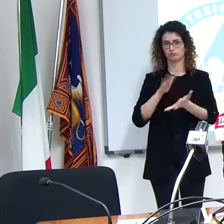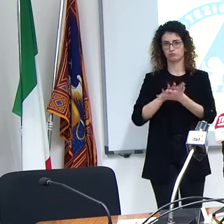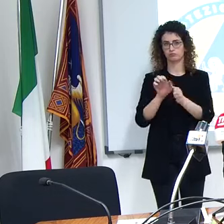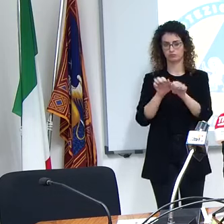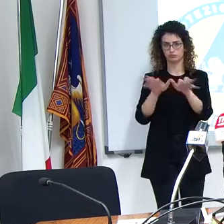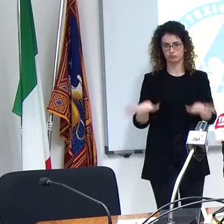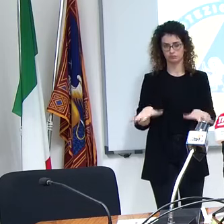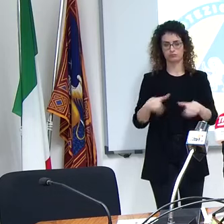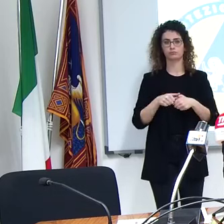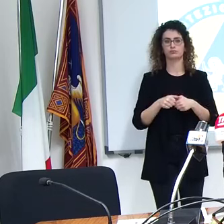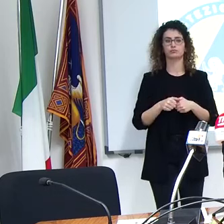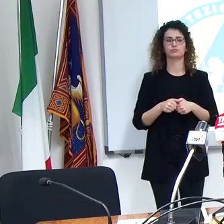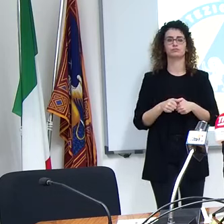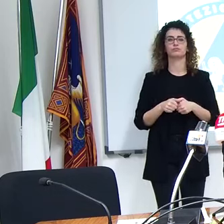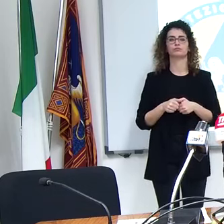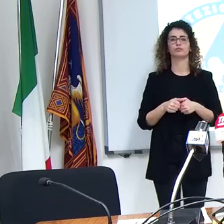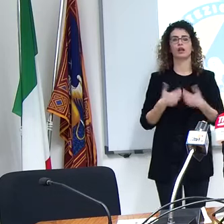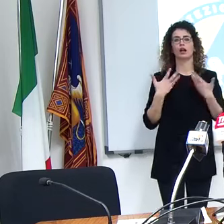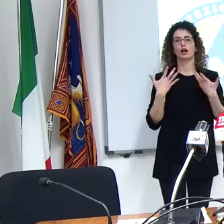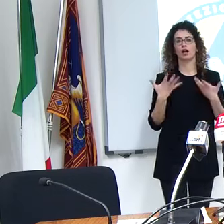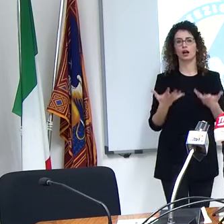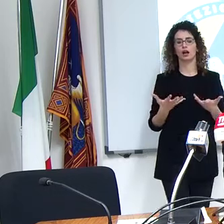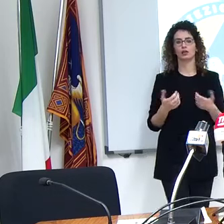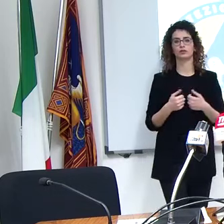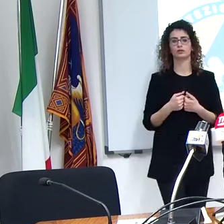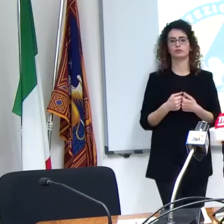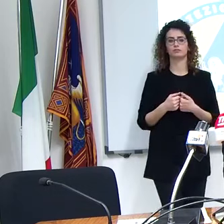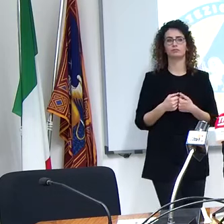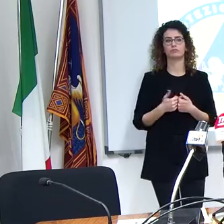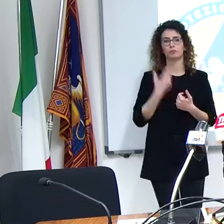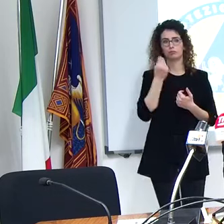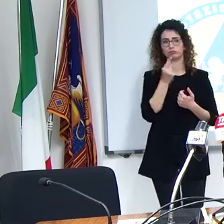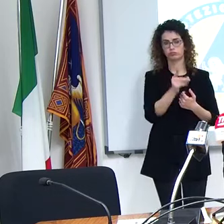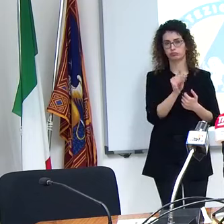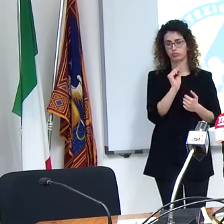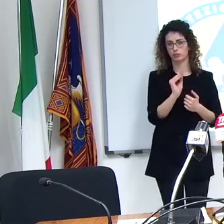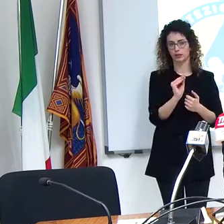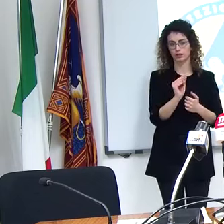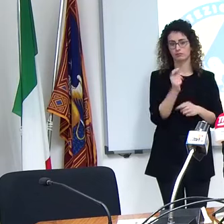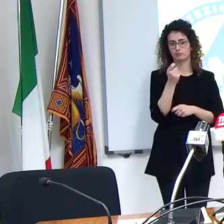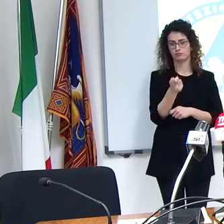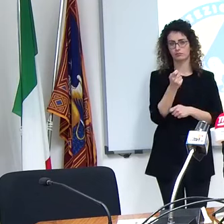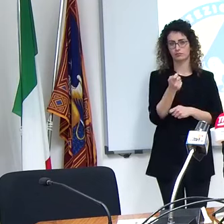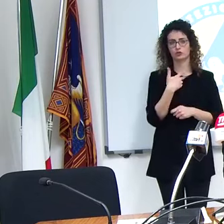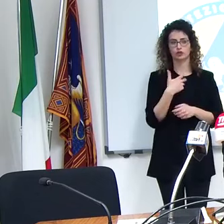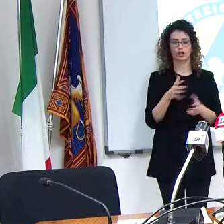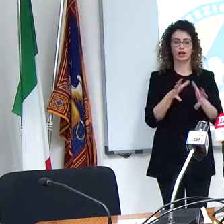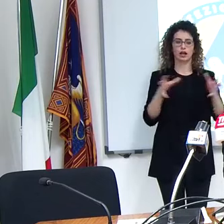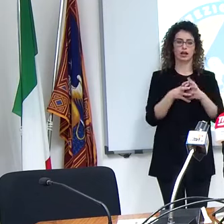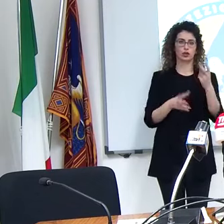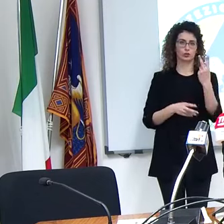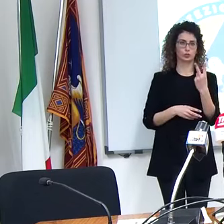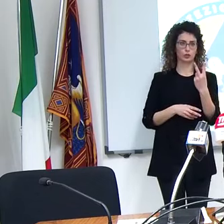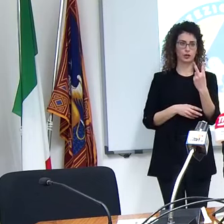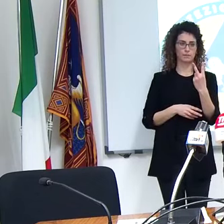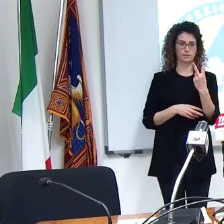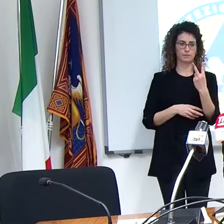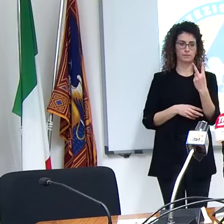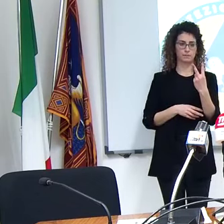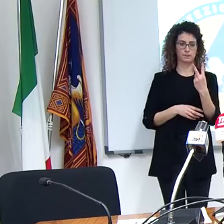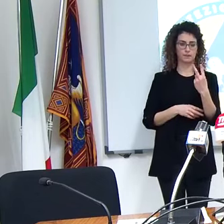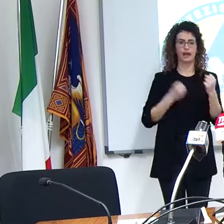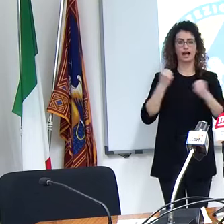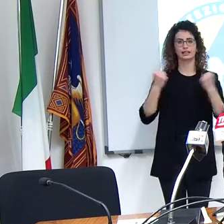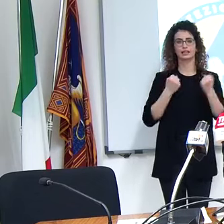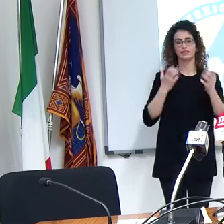allora rispetto all'ipotesi che faceva sono evocate due categorie cioè l'attività motoria che